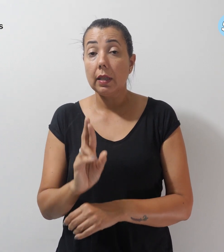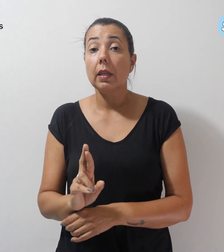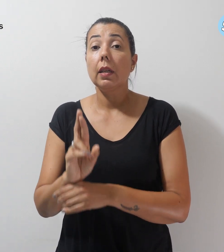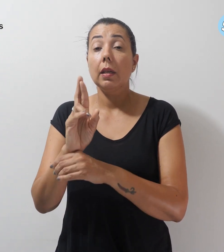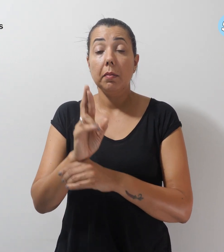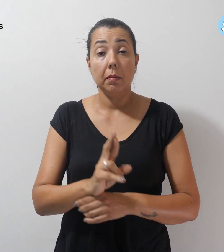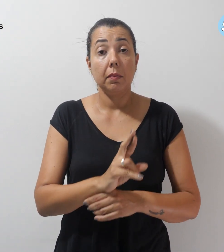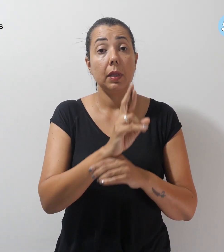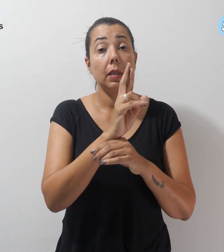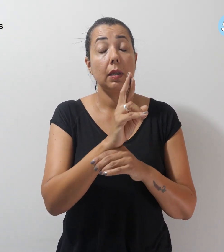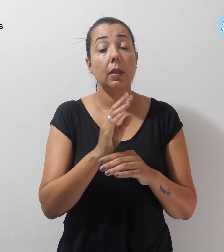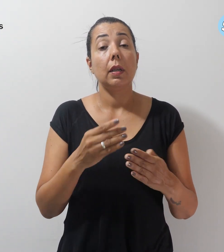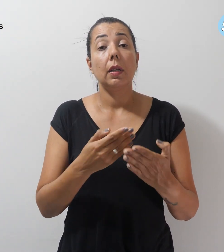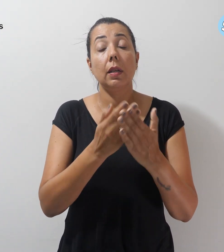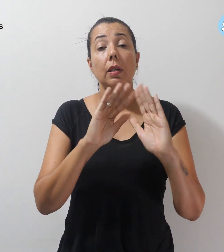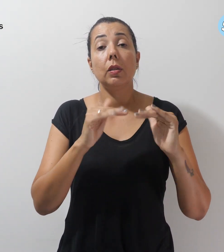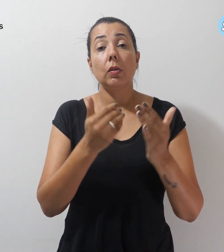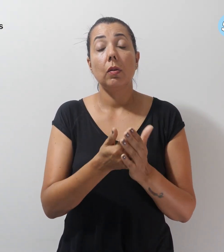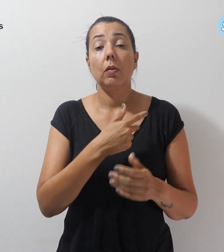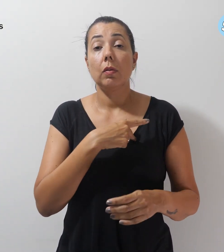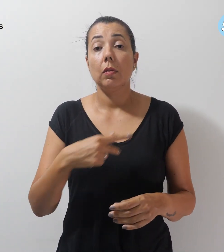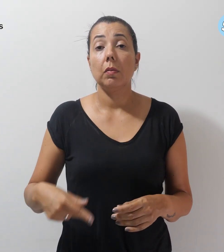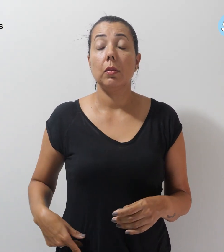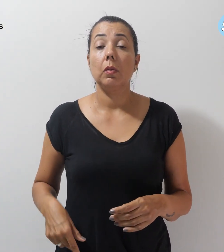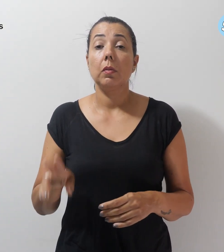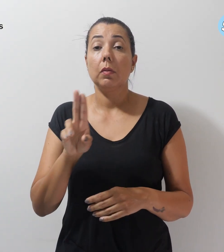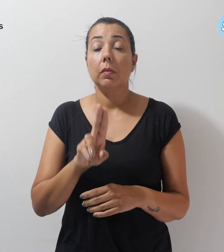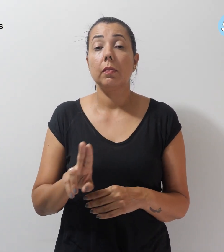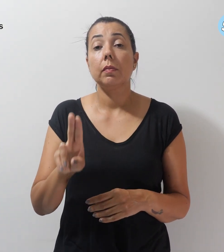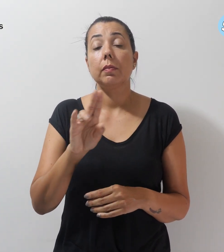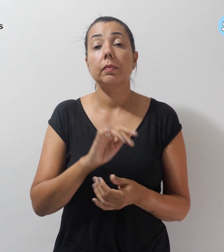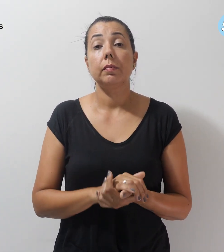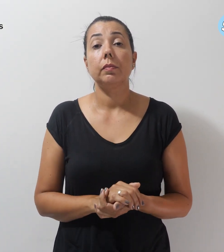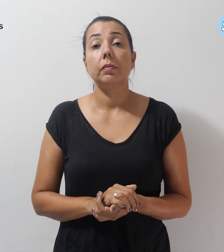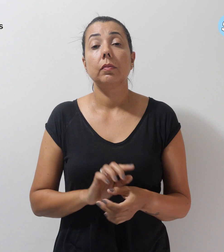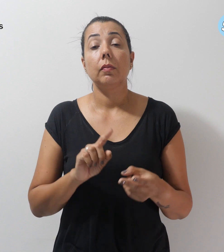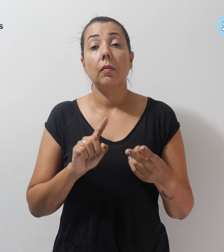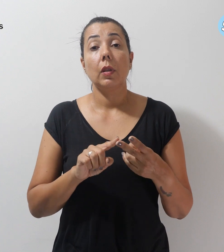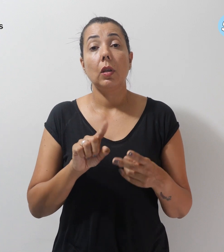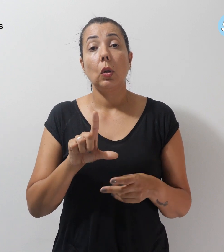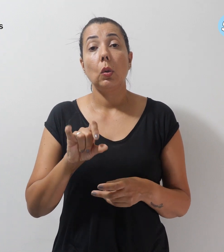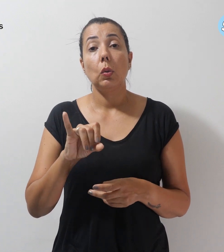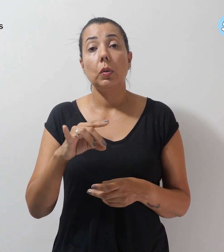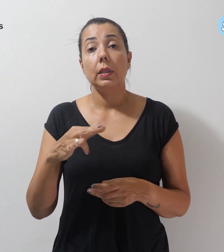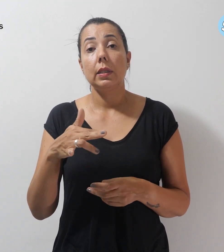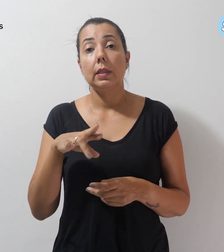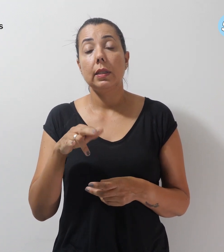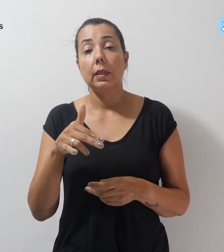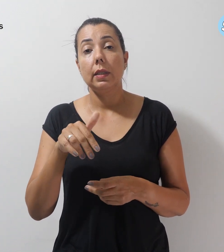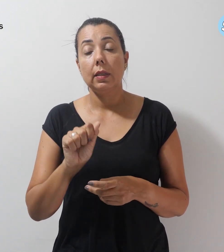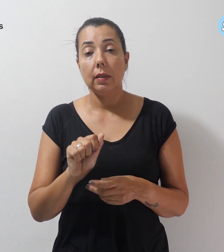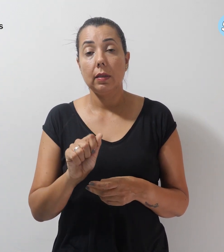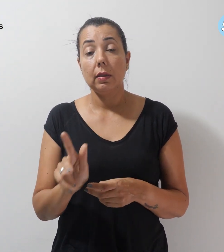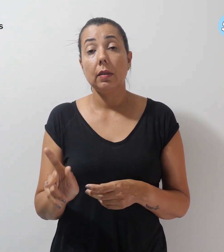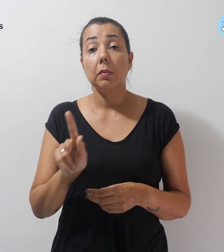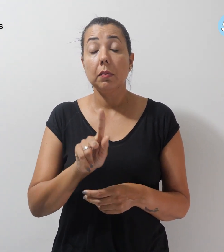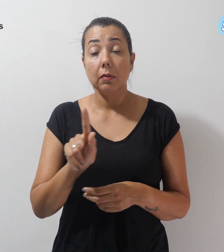a Rede Escola Pública e Universidade. Lucila Ruiz Garcia, professora e